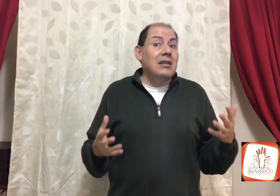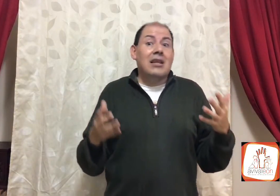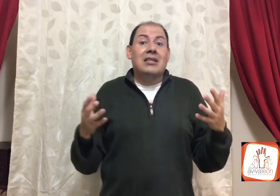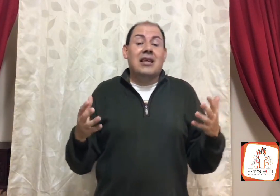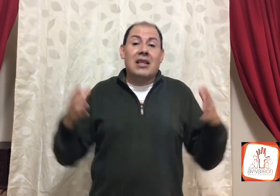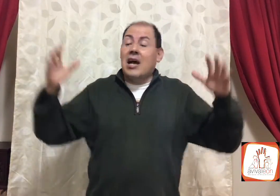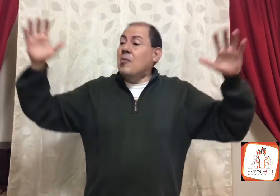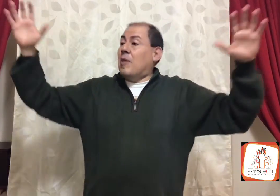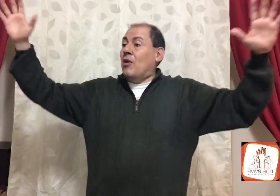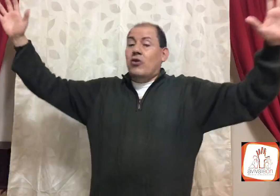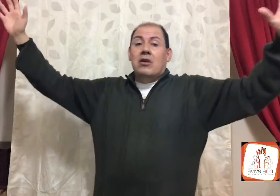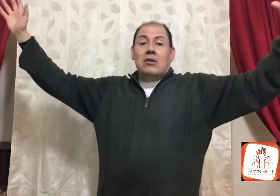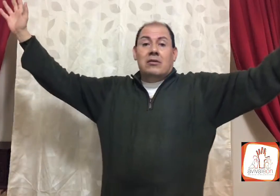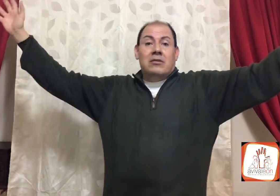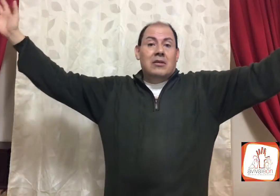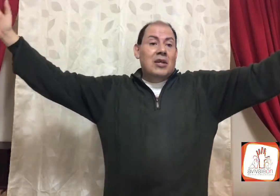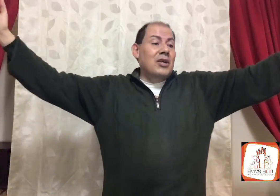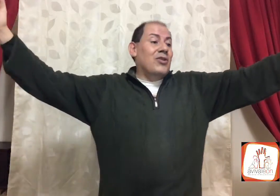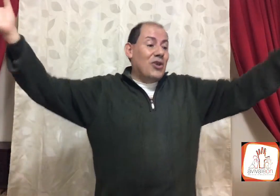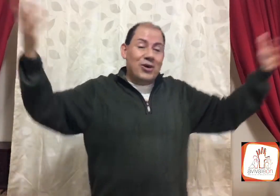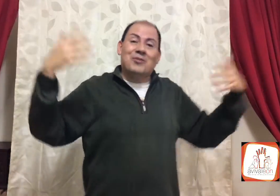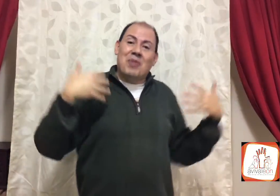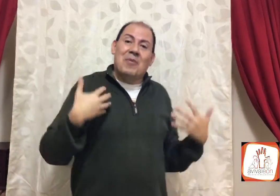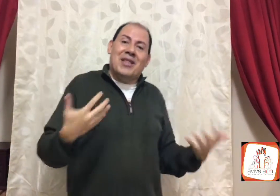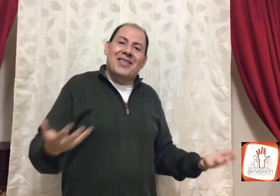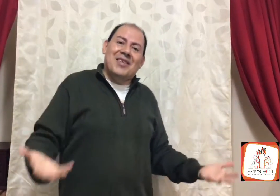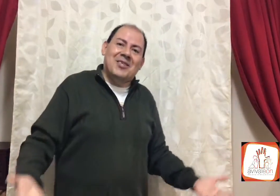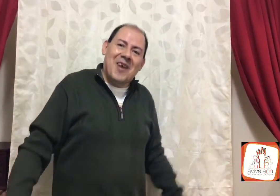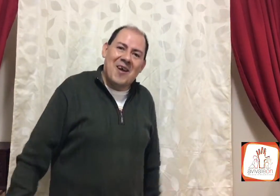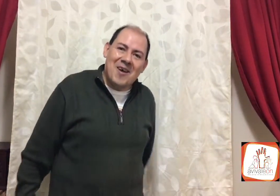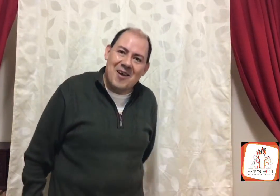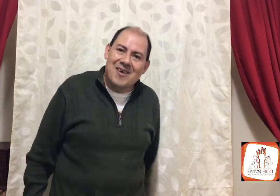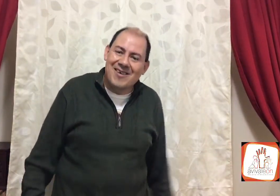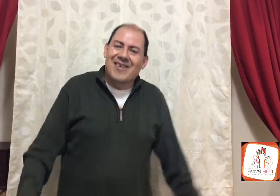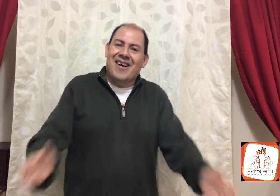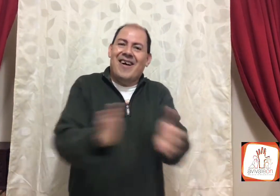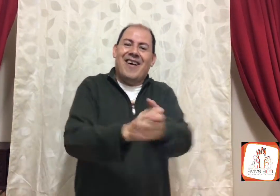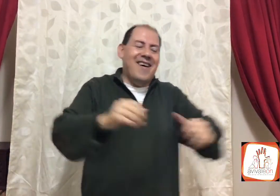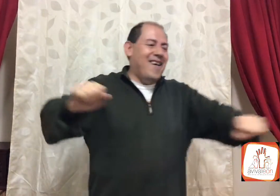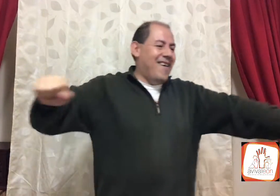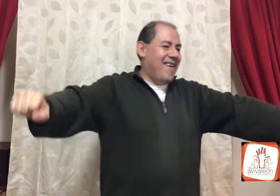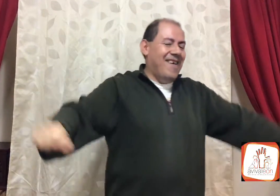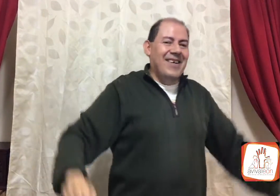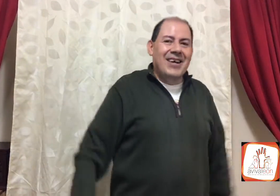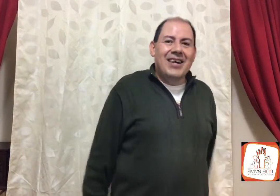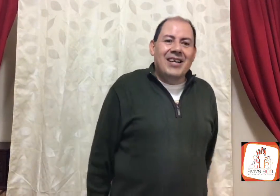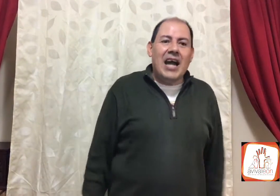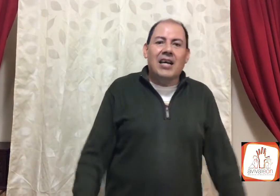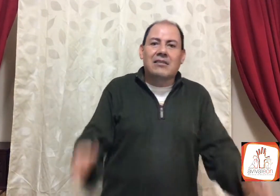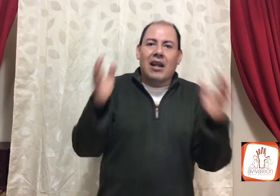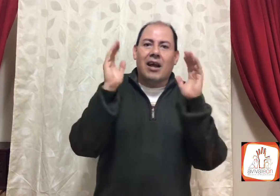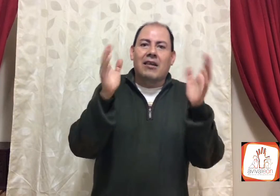etcétera, etcétera, pero Dios, Dios me bendice, ah, y ahí está la gente,